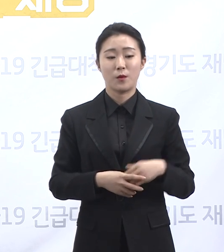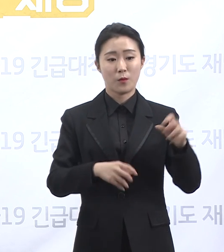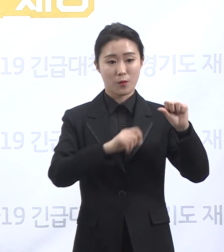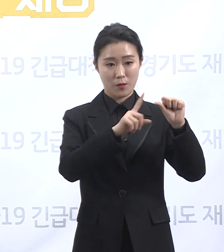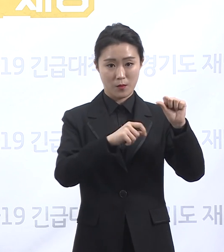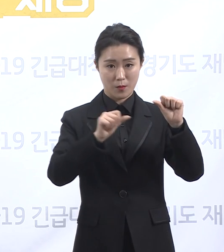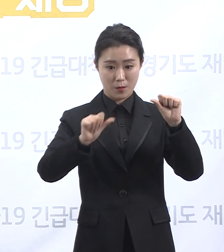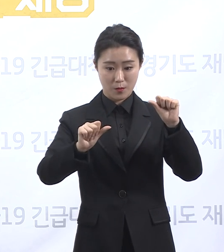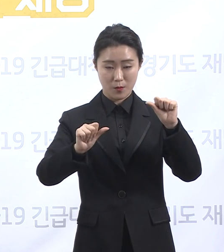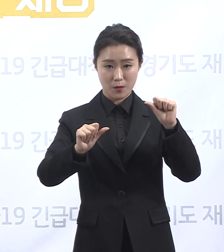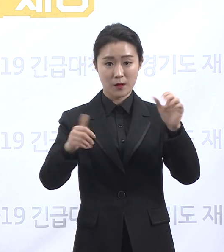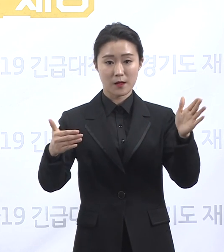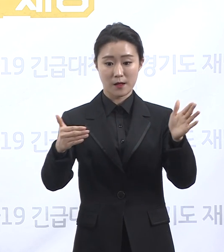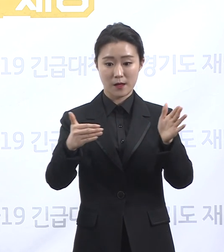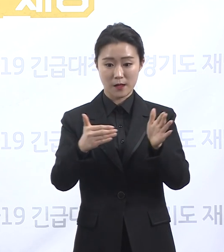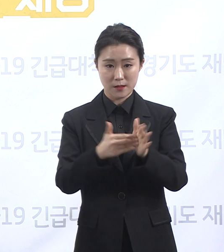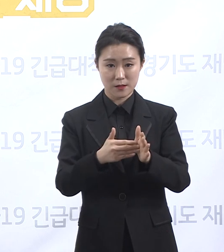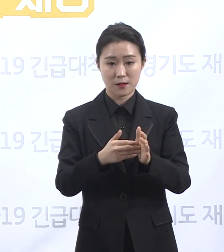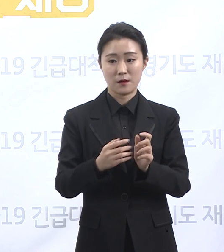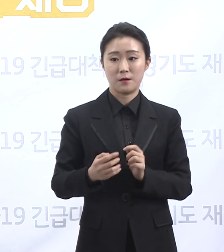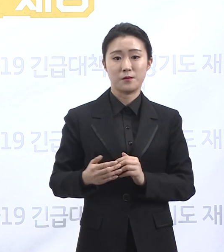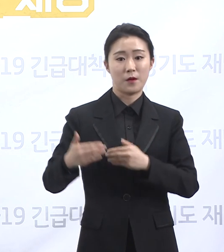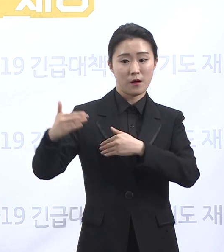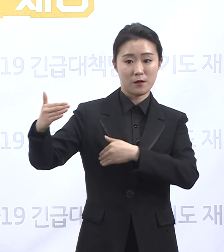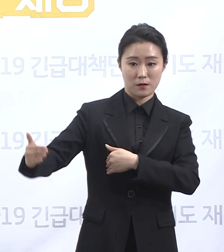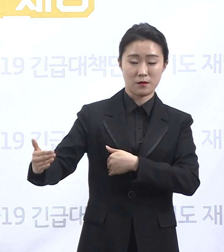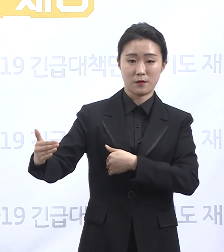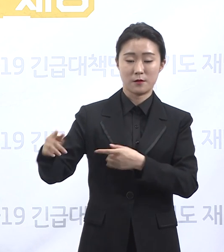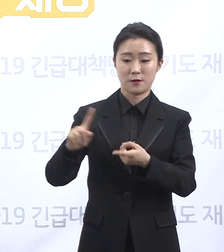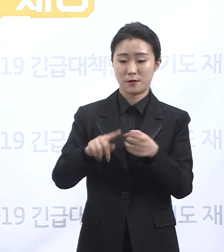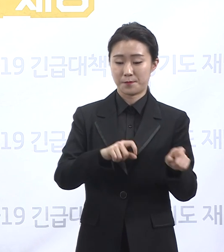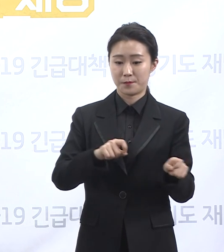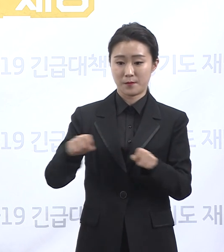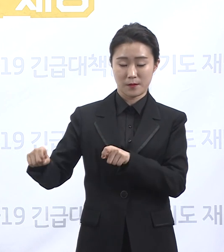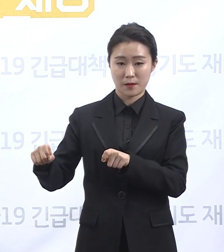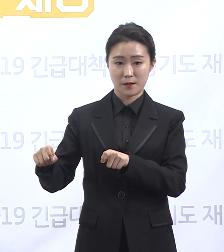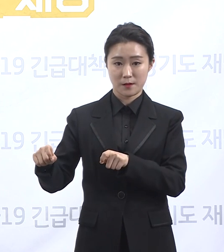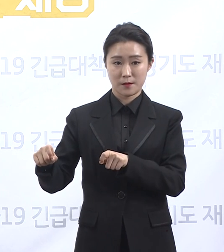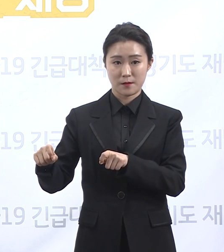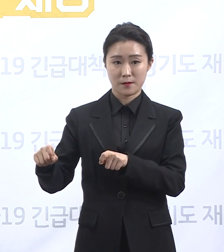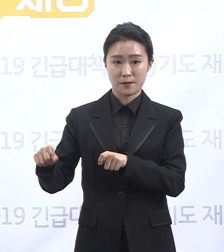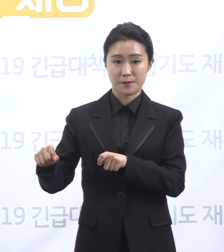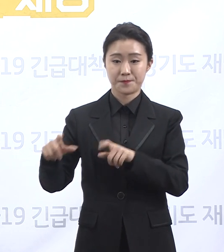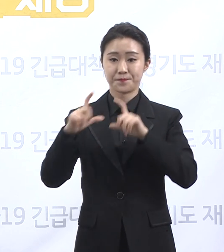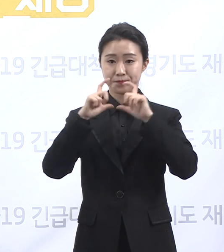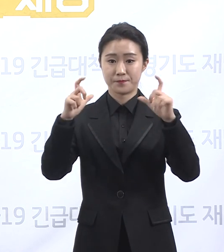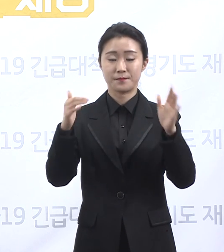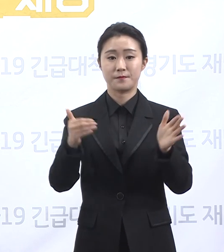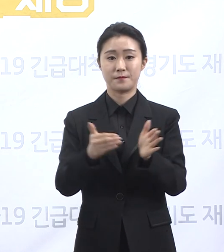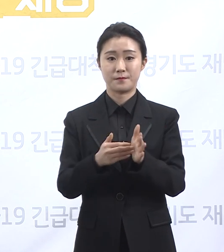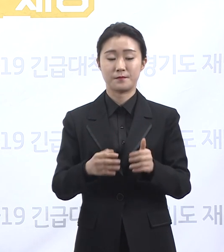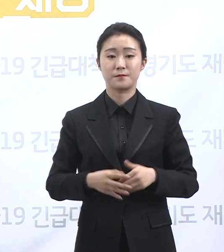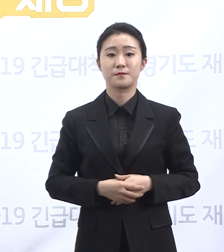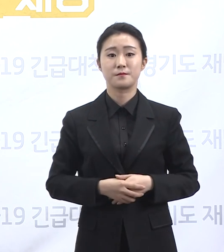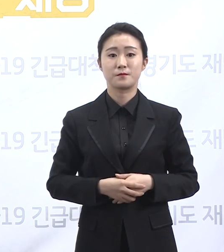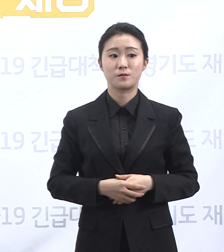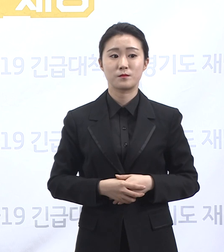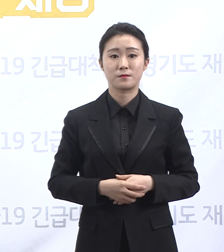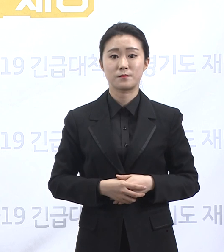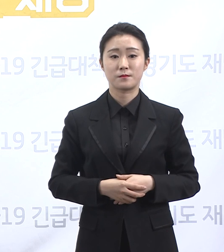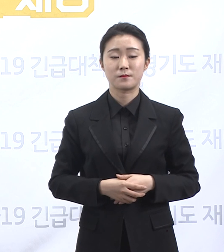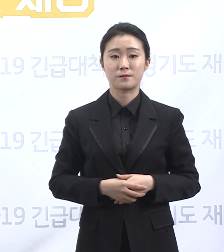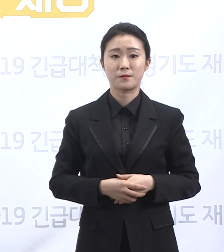5일까지 물리적 거리 두기를 연장한다고 밝혔습니다. 다시금 높은 도민 이식으로 방영수칙을